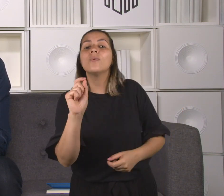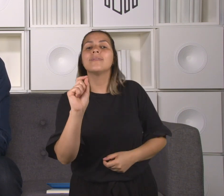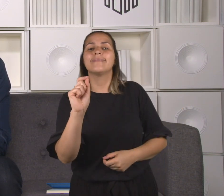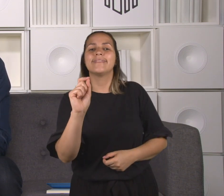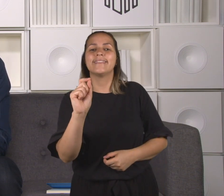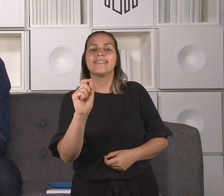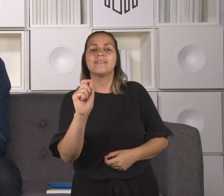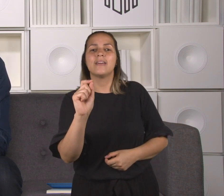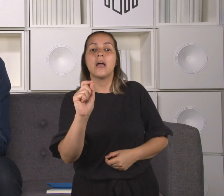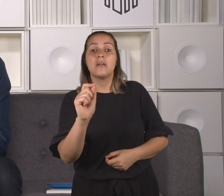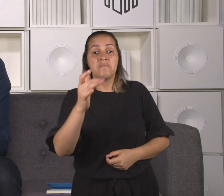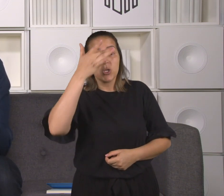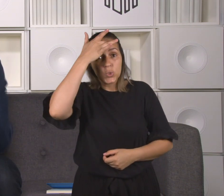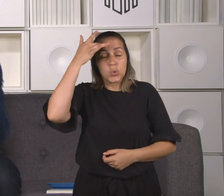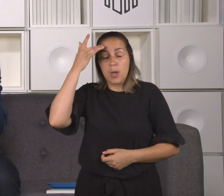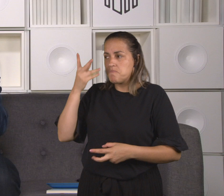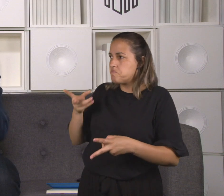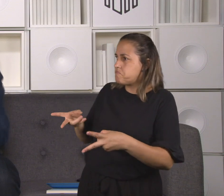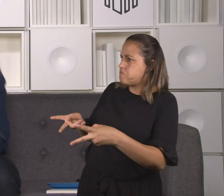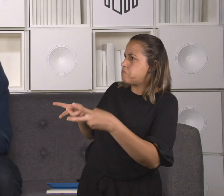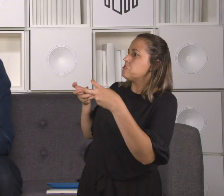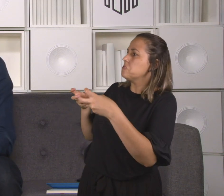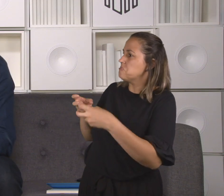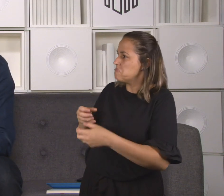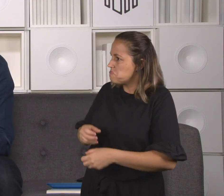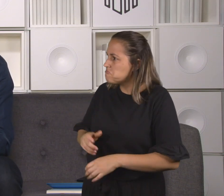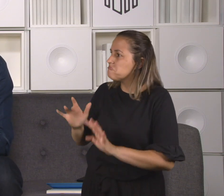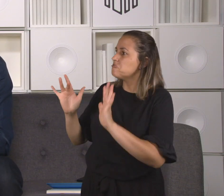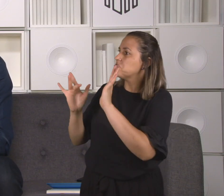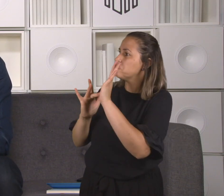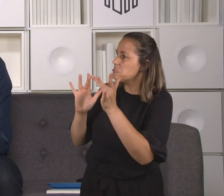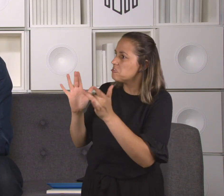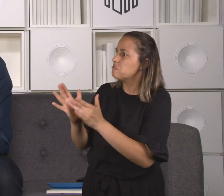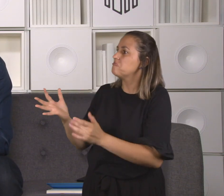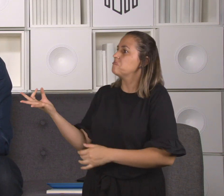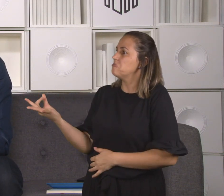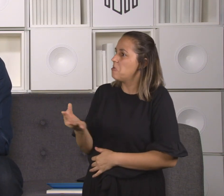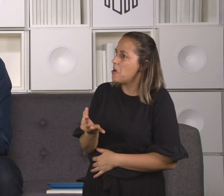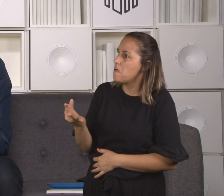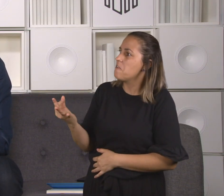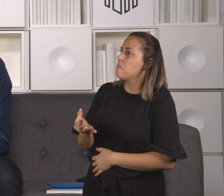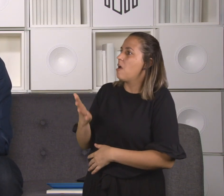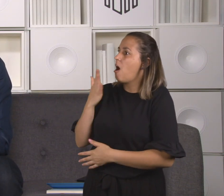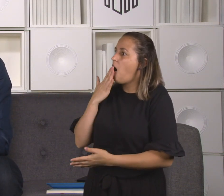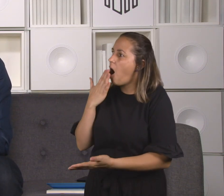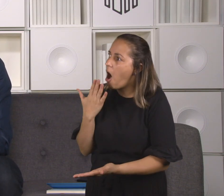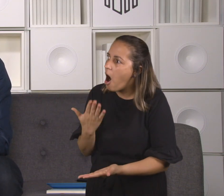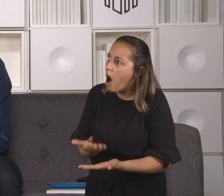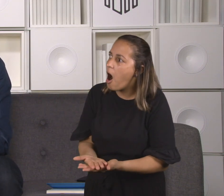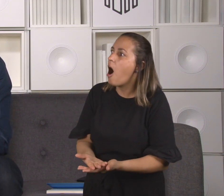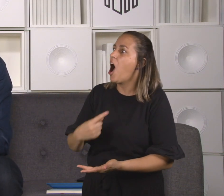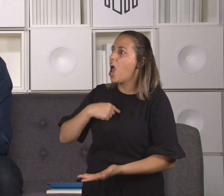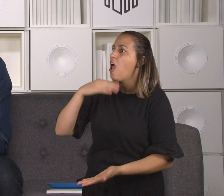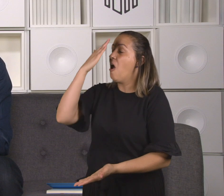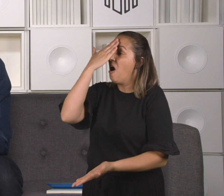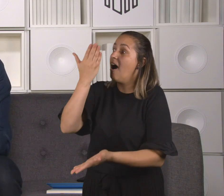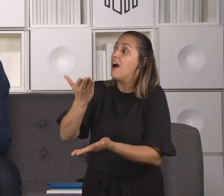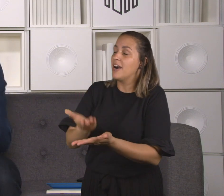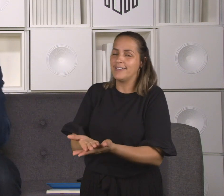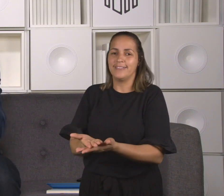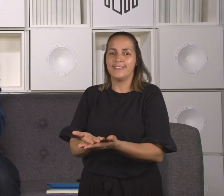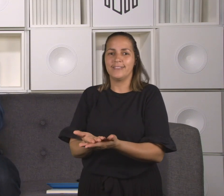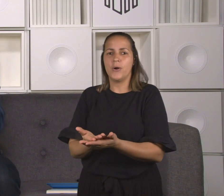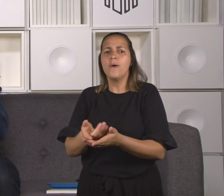dizer assim, olha, se você foi capaz de fazer isso, você deve realmente ser o Cristo de Deus, o ungido de Deus,